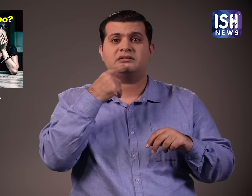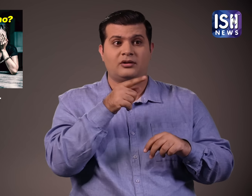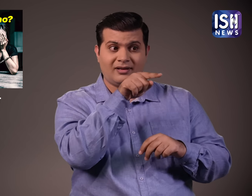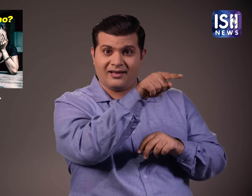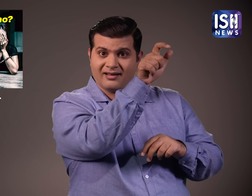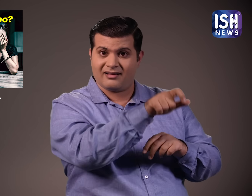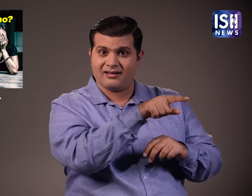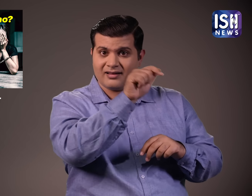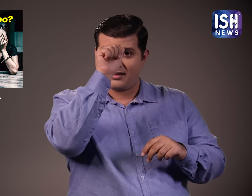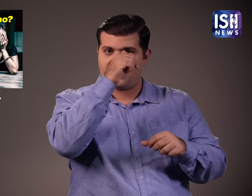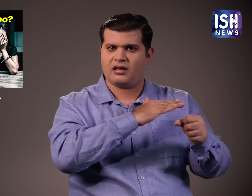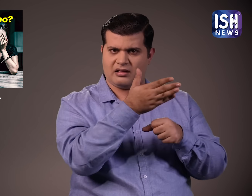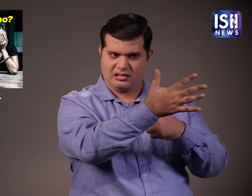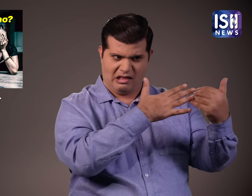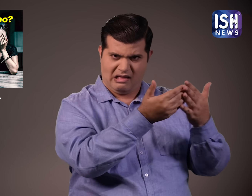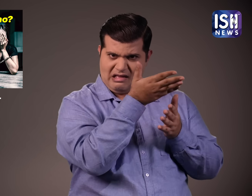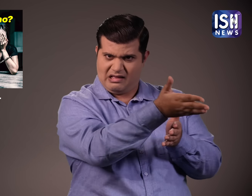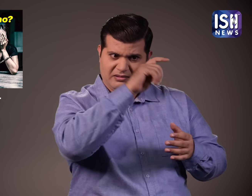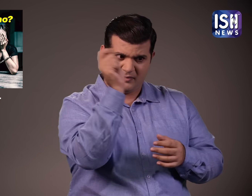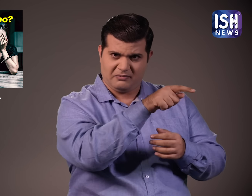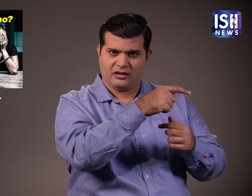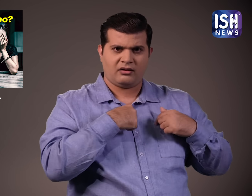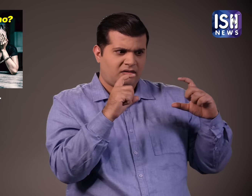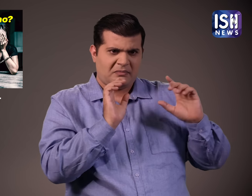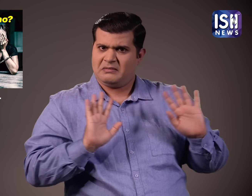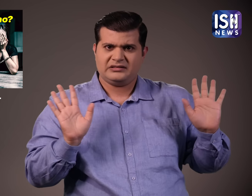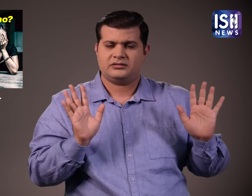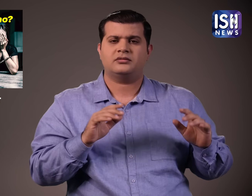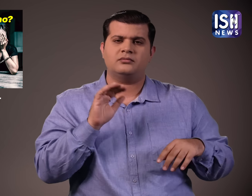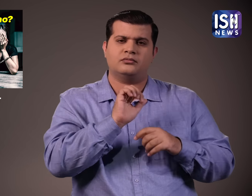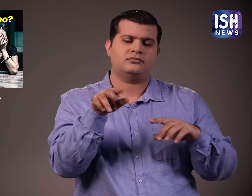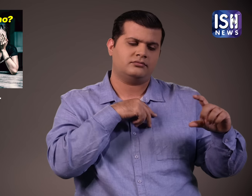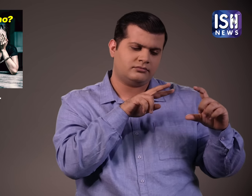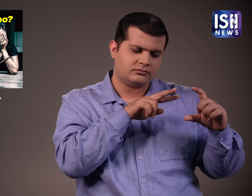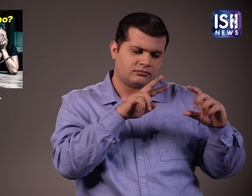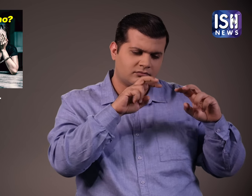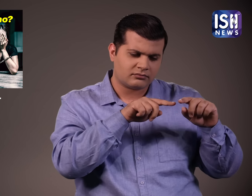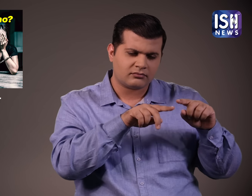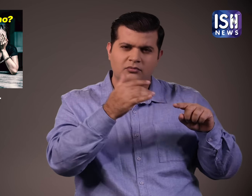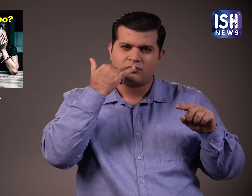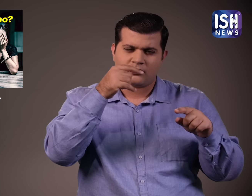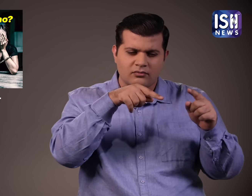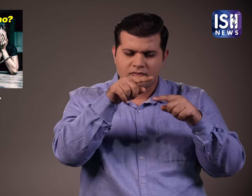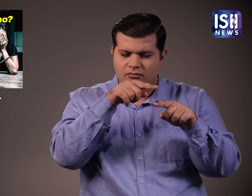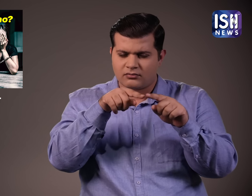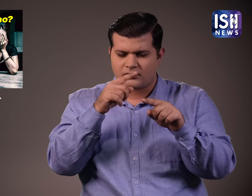जाच की जै का कहना था कि शिवजित ने इसको मारा था मैंने कुछ नहीं किया पुलिस ने जब जांच की, फोन की,